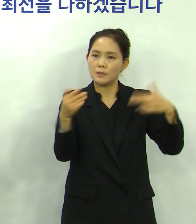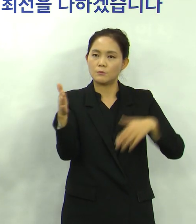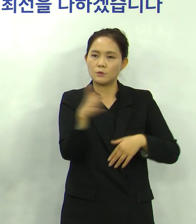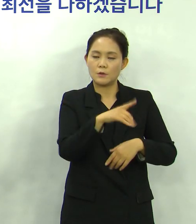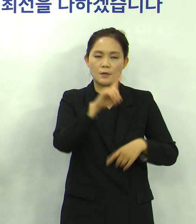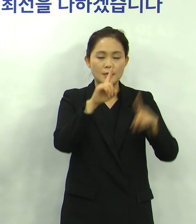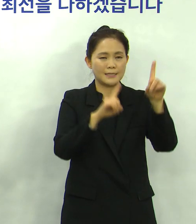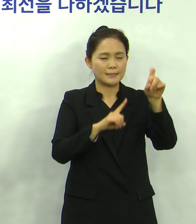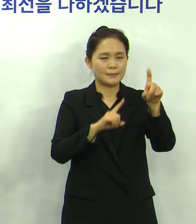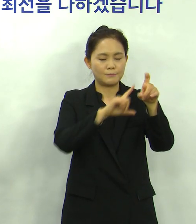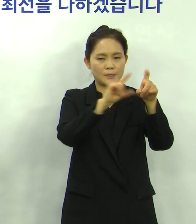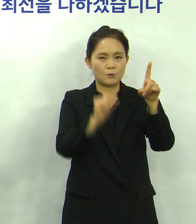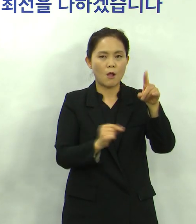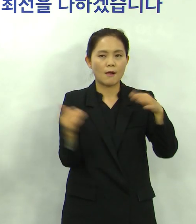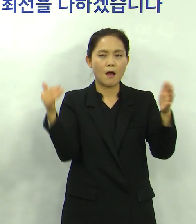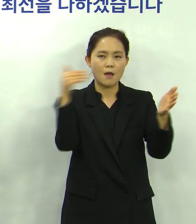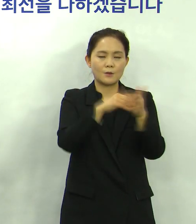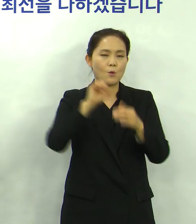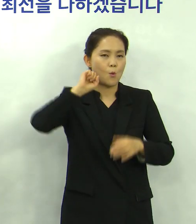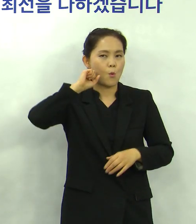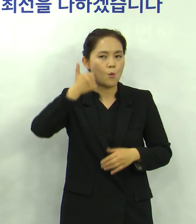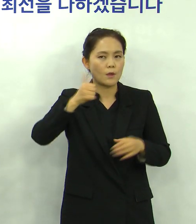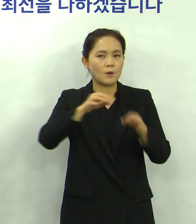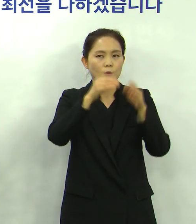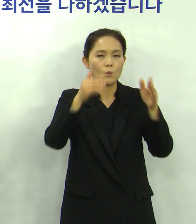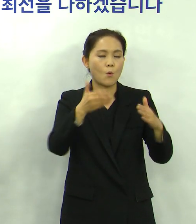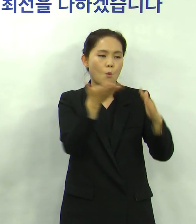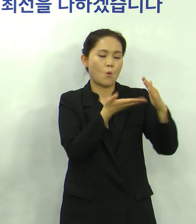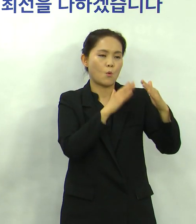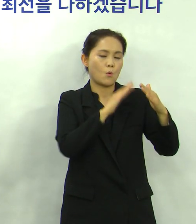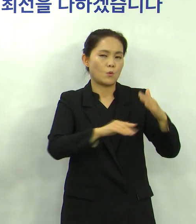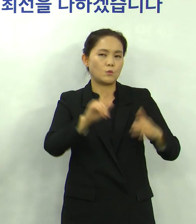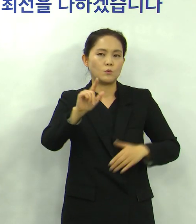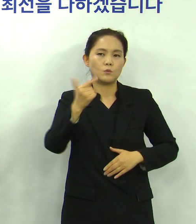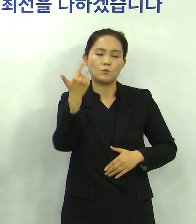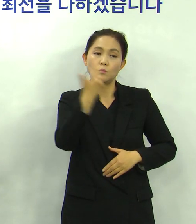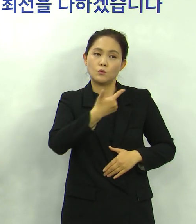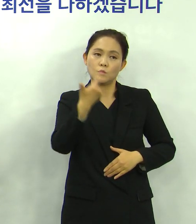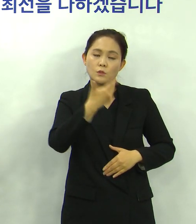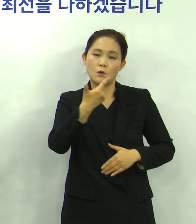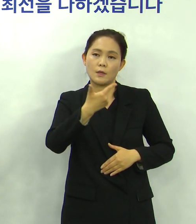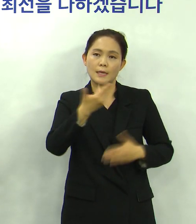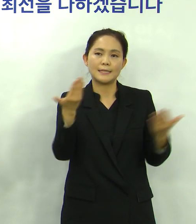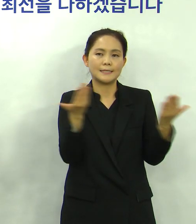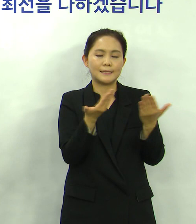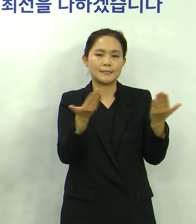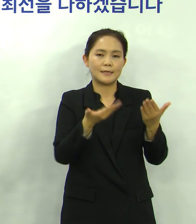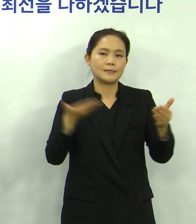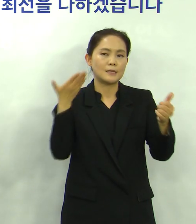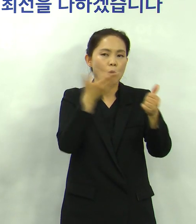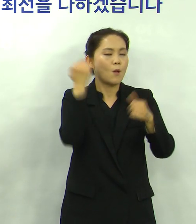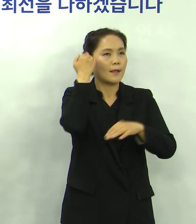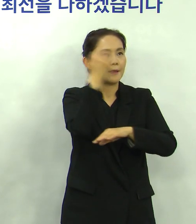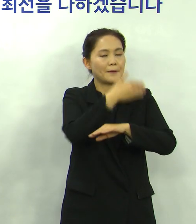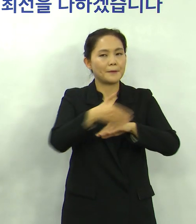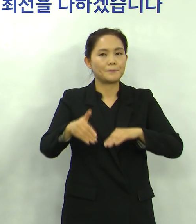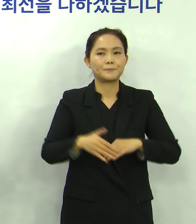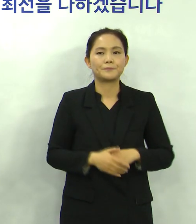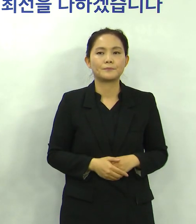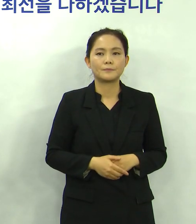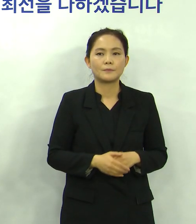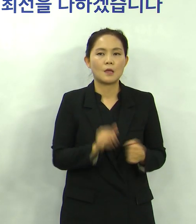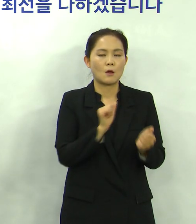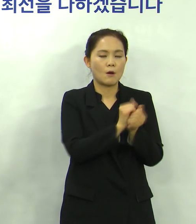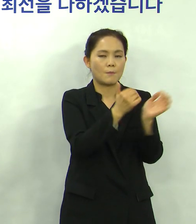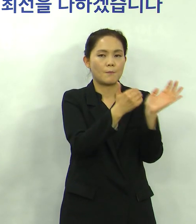11월까지 5개월 동안 공공부분에서 6천 개의 일자리를 제공할 계획입니다 이를 위해